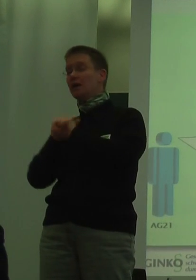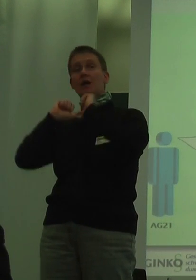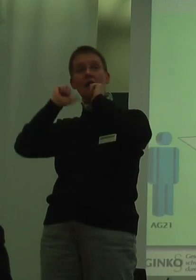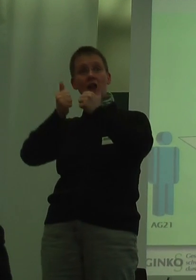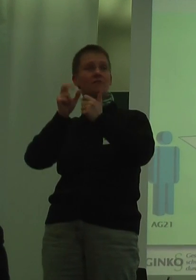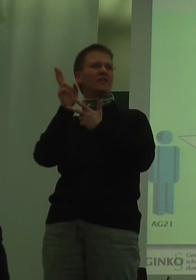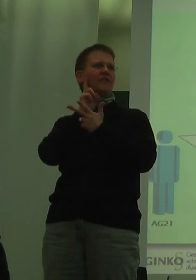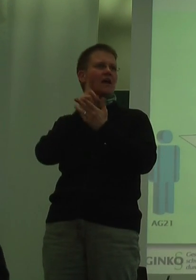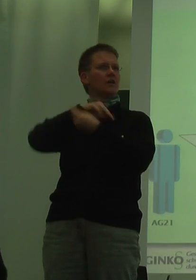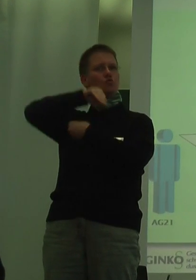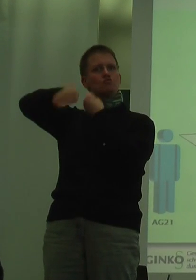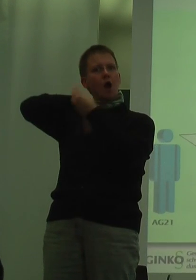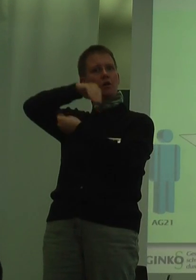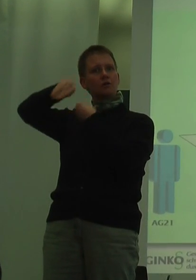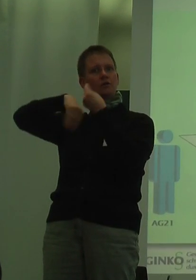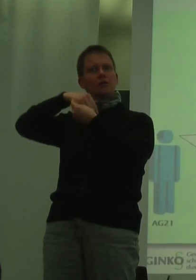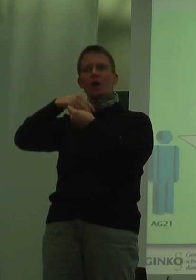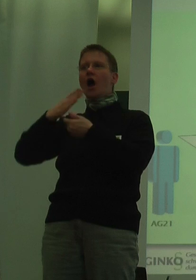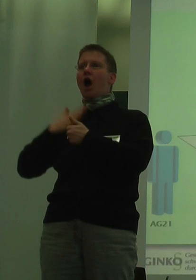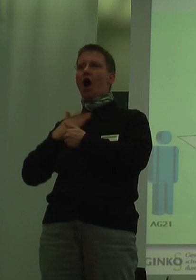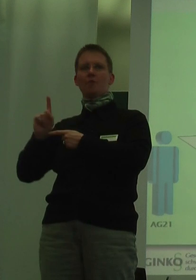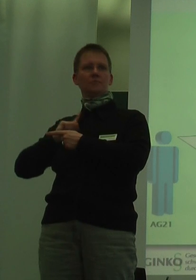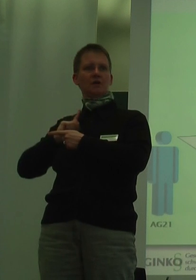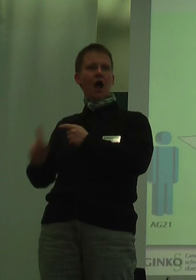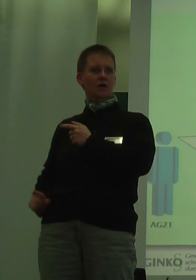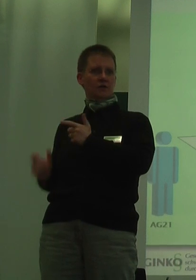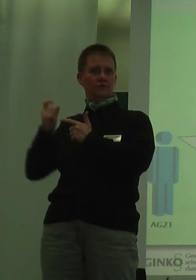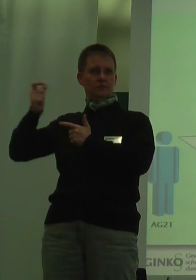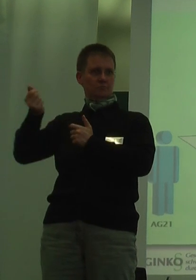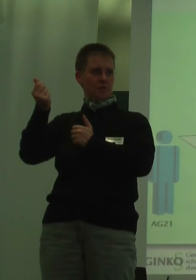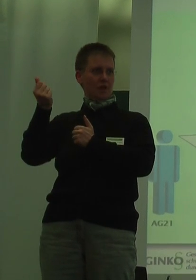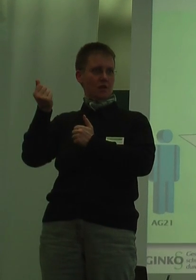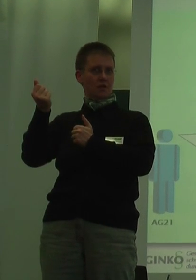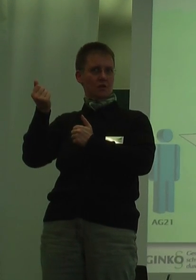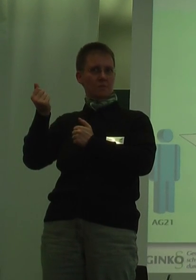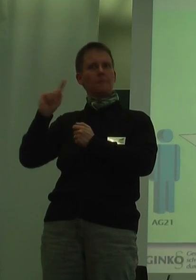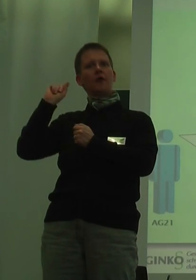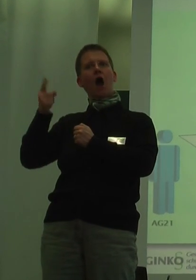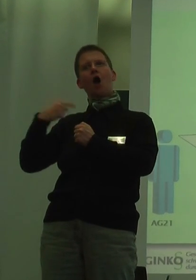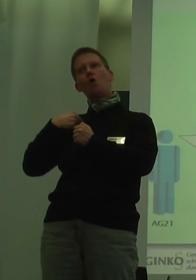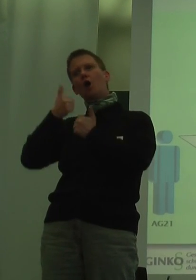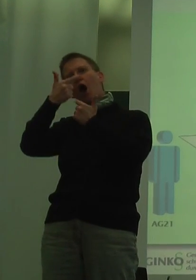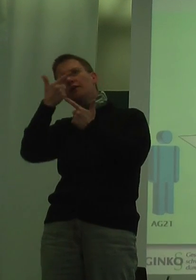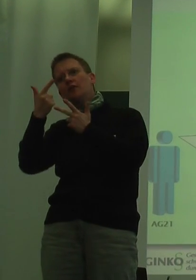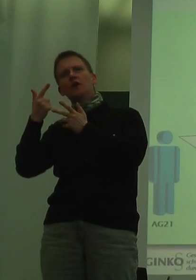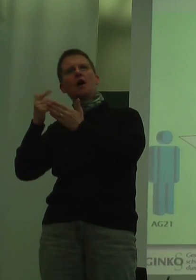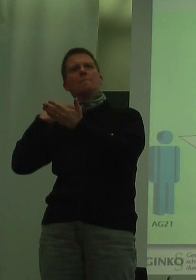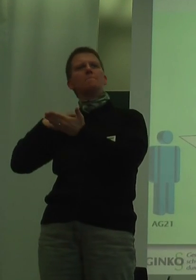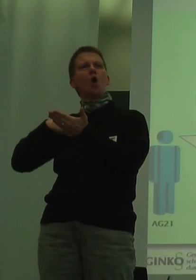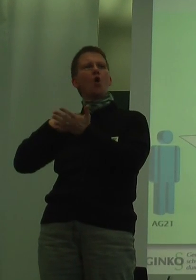tätlichen Umgang, das haben wir aus Eigenmitteln gemacht, weil letztendlich wir auch da den ein oder anderen Behördenweg mit absichtlich begangen